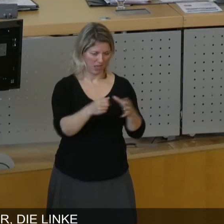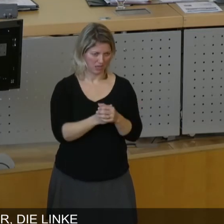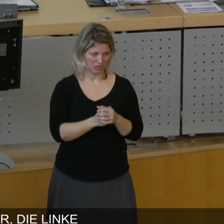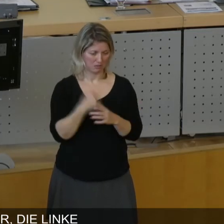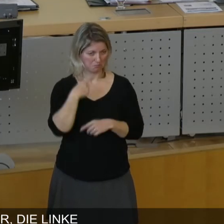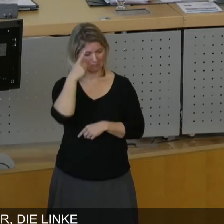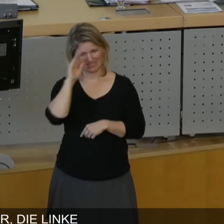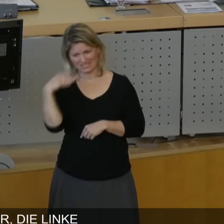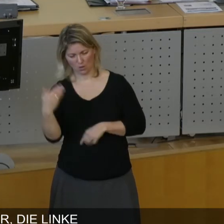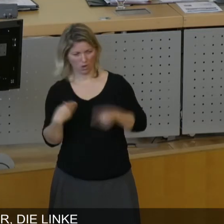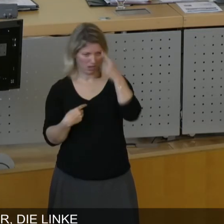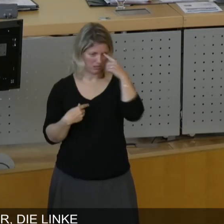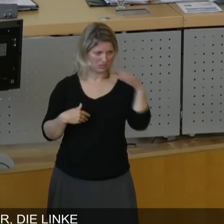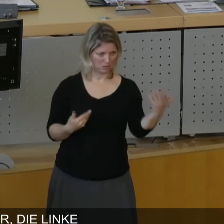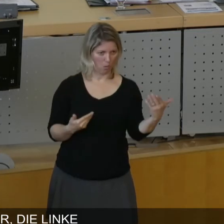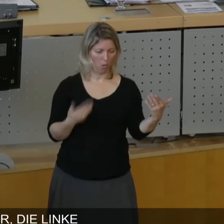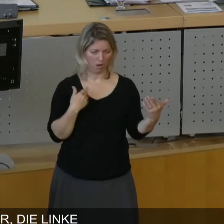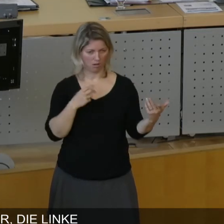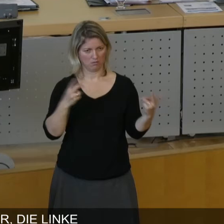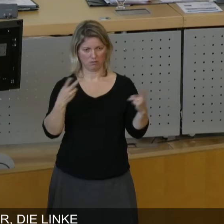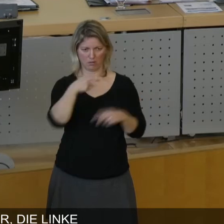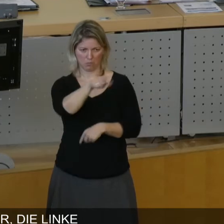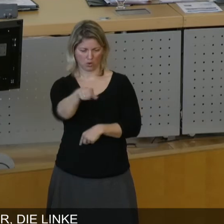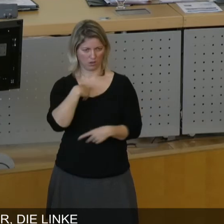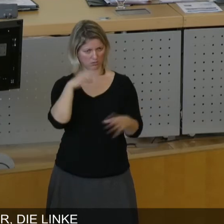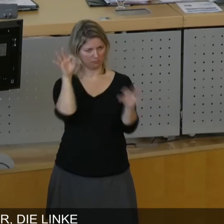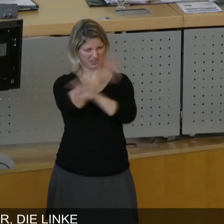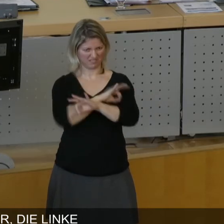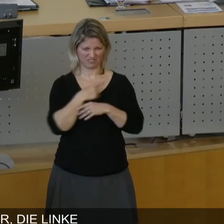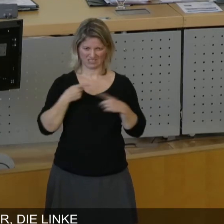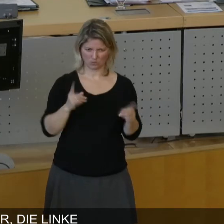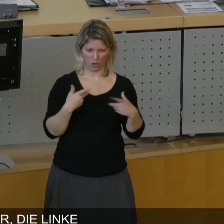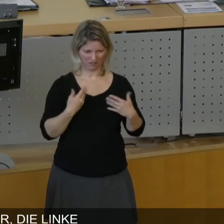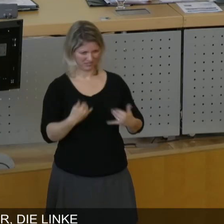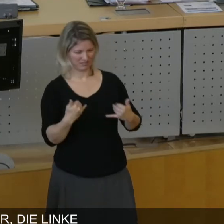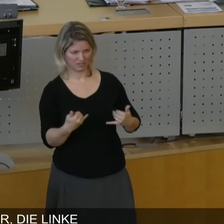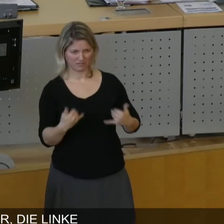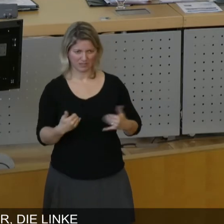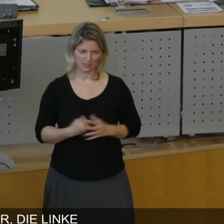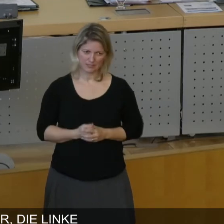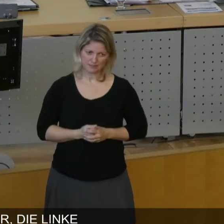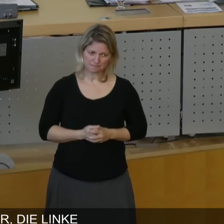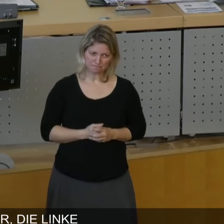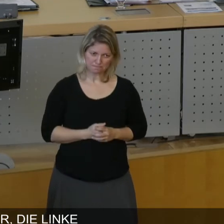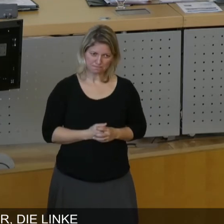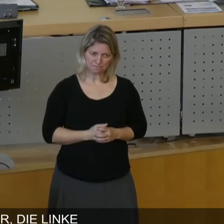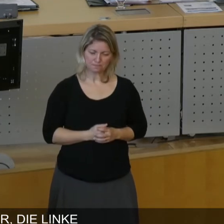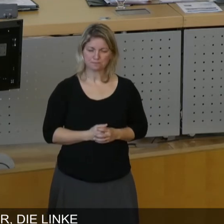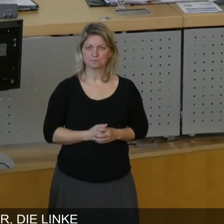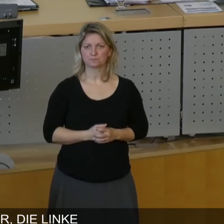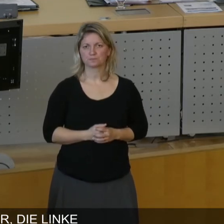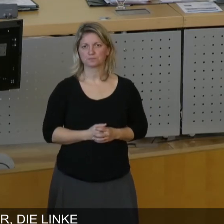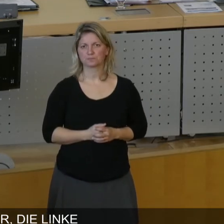vielleicht tatsächlich bei den Bürgern zu mehr Verwirrung oder eben zu Unstimmigkeiten in den Prozessen. Das Wichtigste,